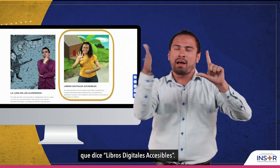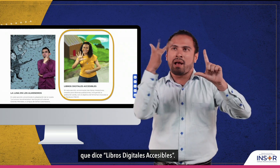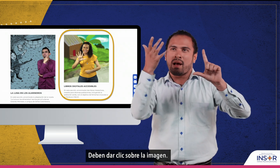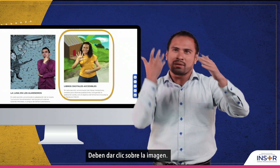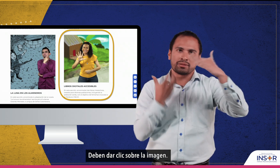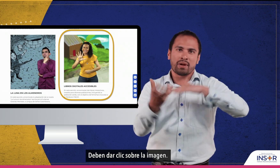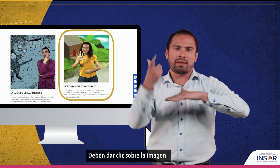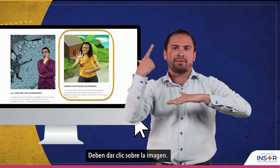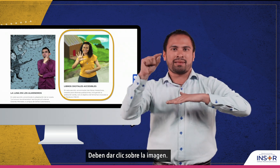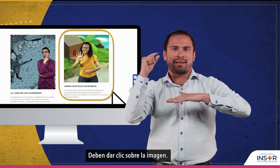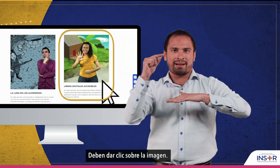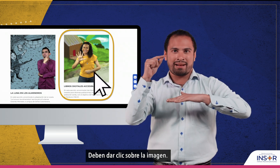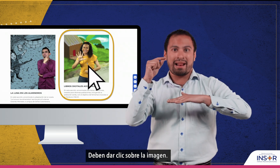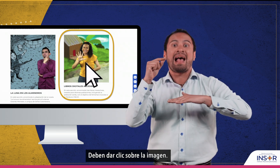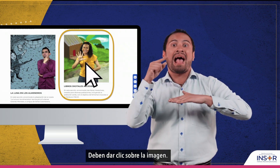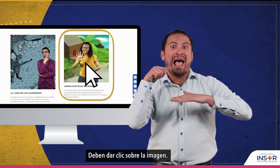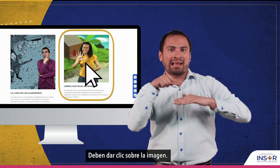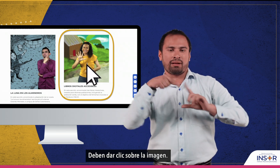Deben dar clic sobre la imagen.